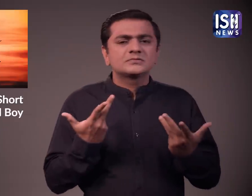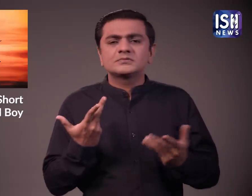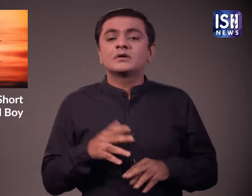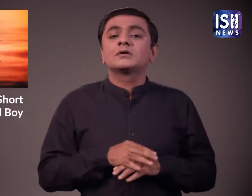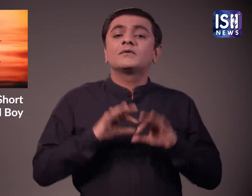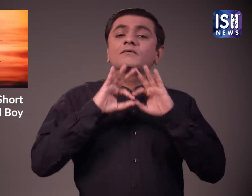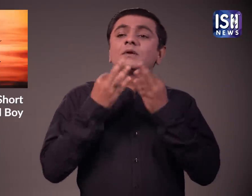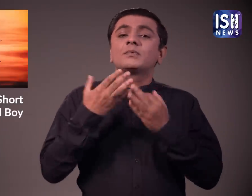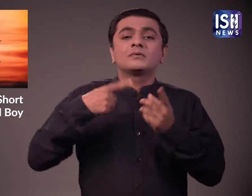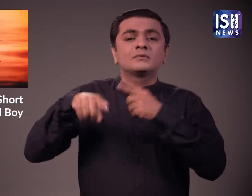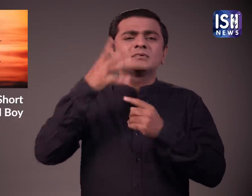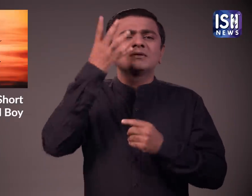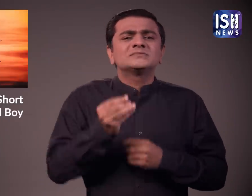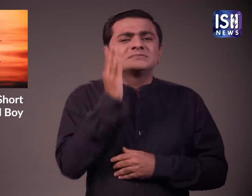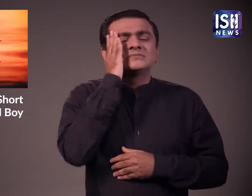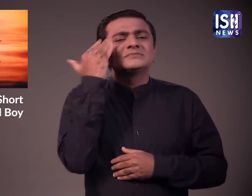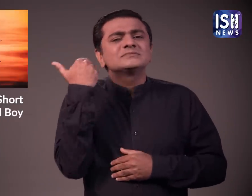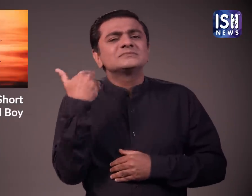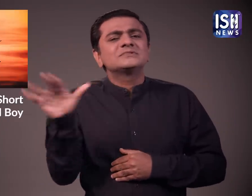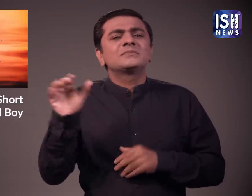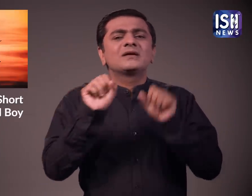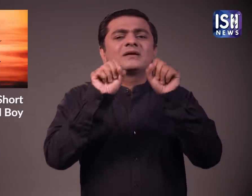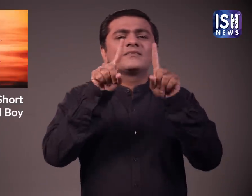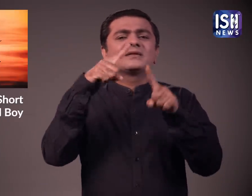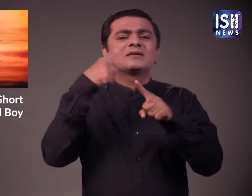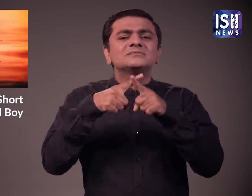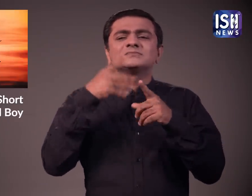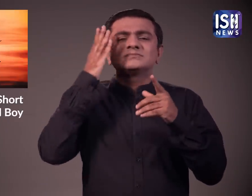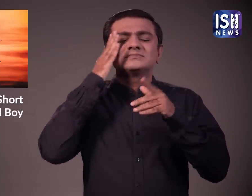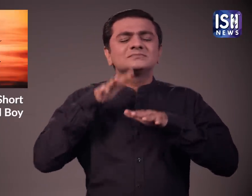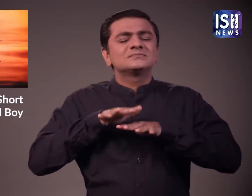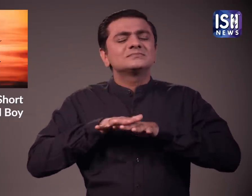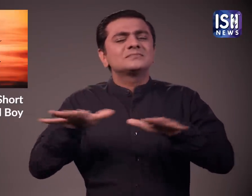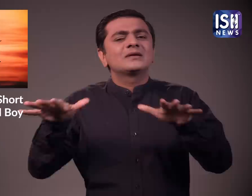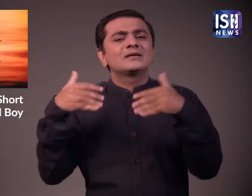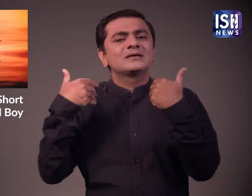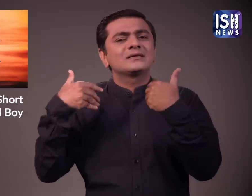रात में जब परिवार वाले सोने चले गए तब करीब साड़े ग्यारा बजे